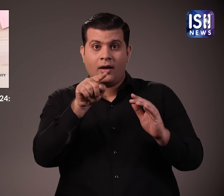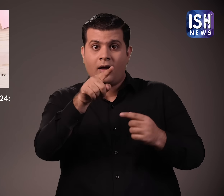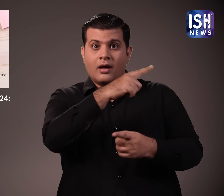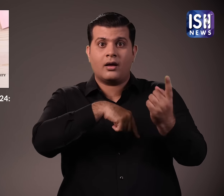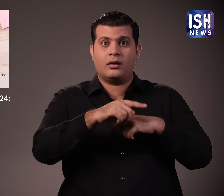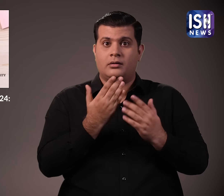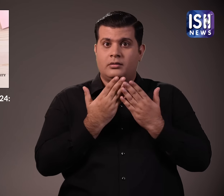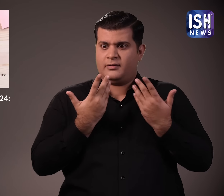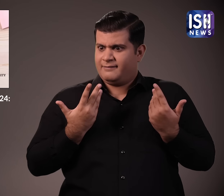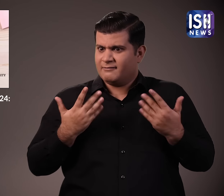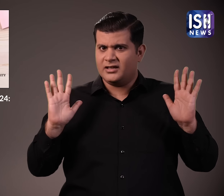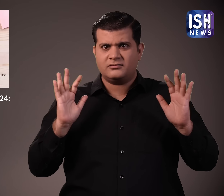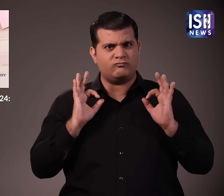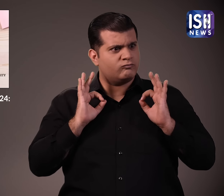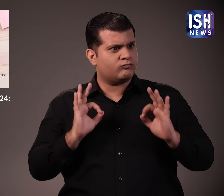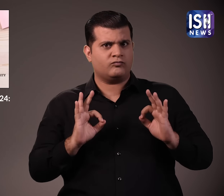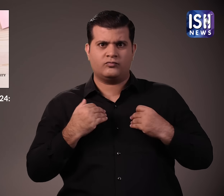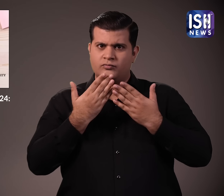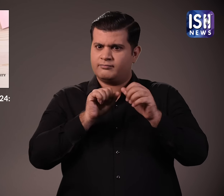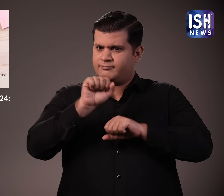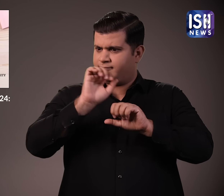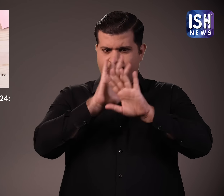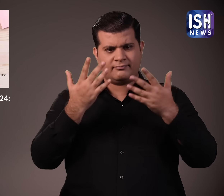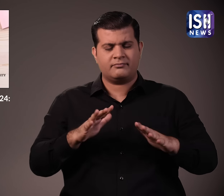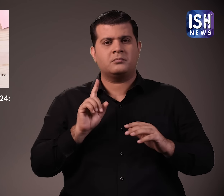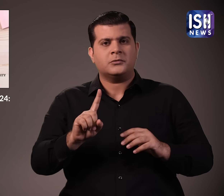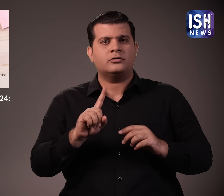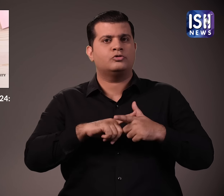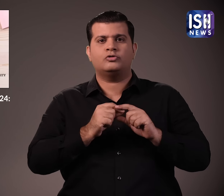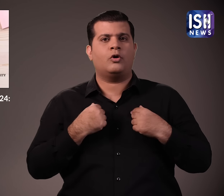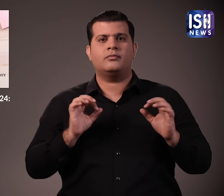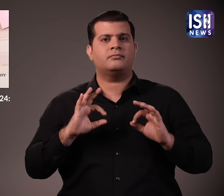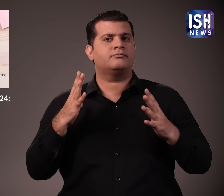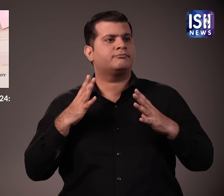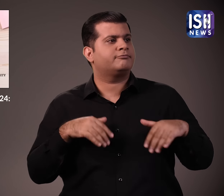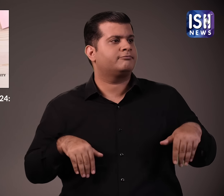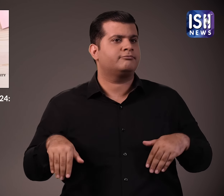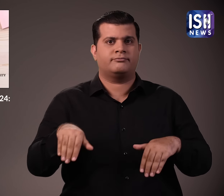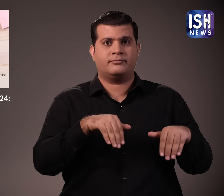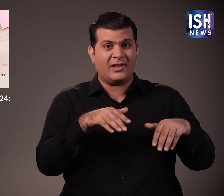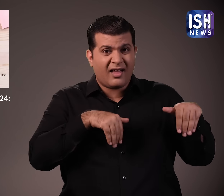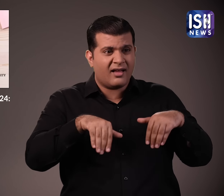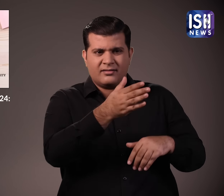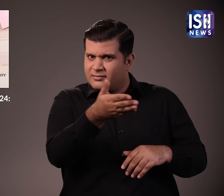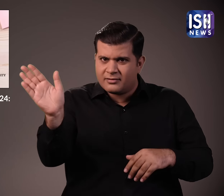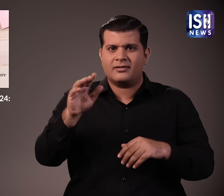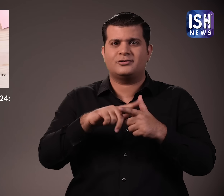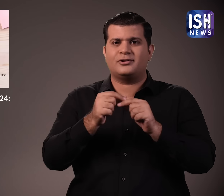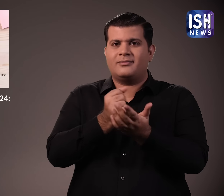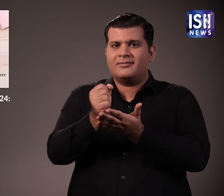ये उन म्रक्तियों के लिए हैं जिन्होंने अपनी शिक्षा पूरी कर ली है लेकिन उनके पास नौकरी नहीं है ऐसे युवा इंटर्ण्शिप के लिए आवेदन कर